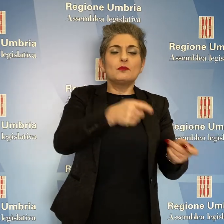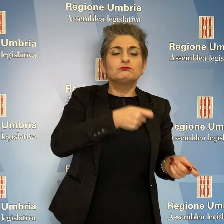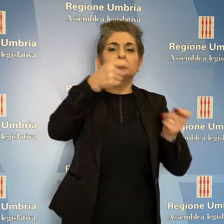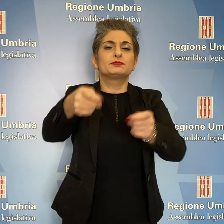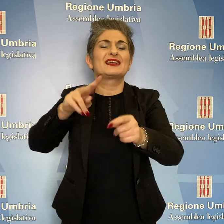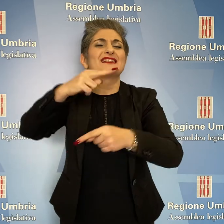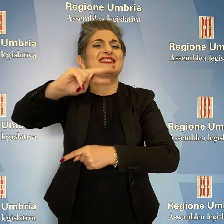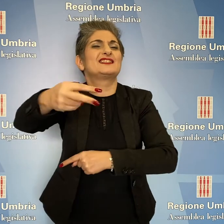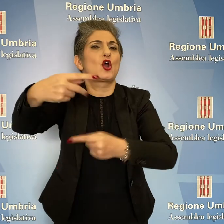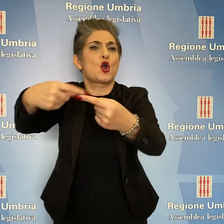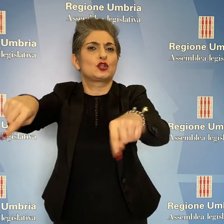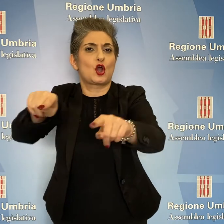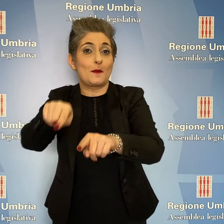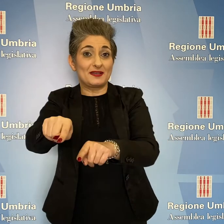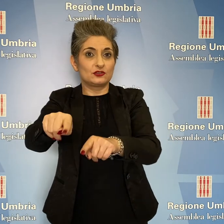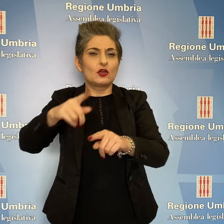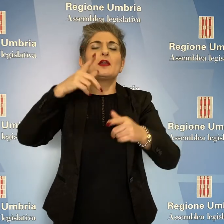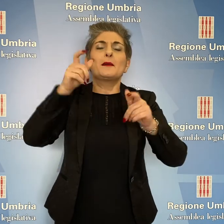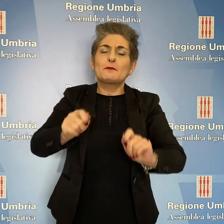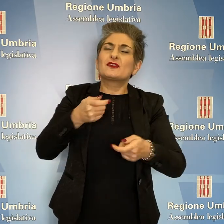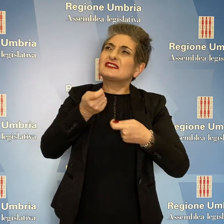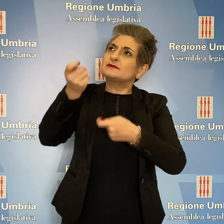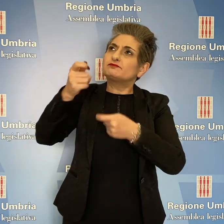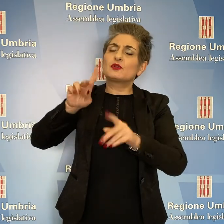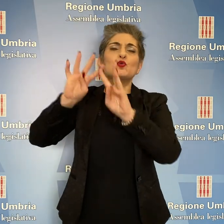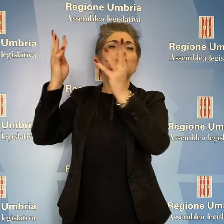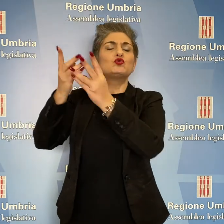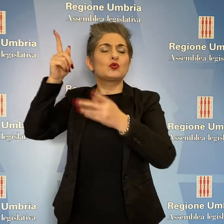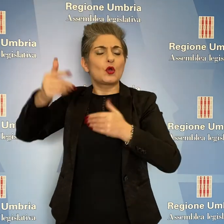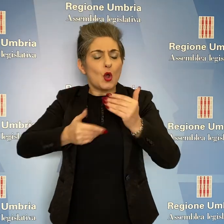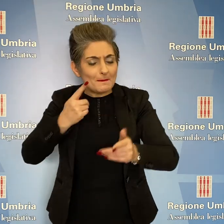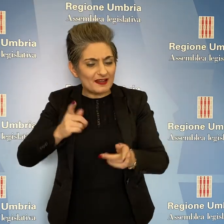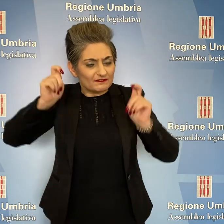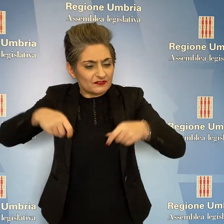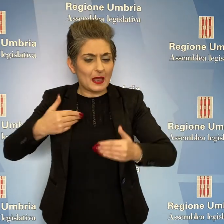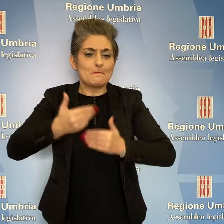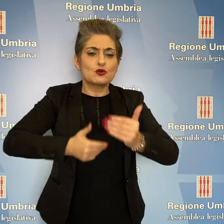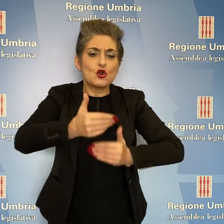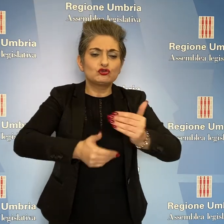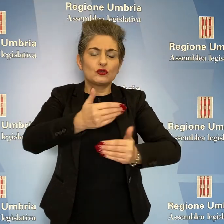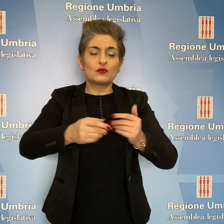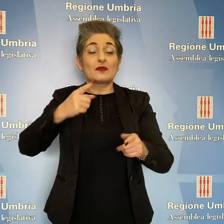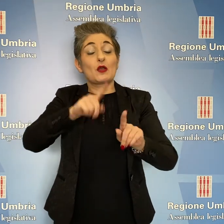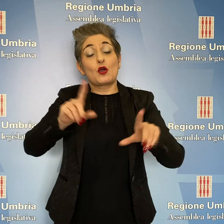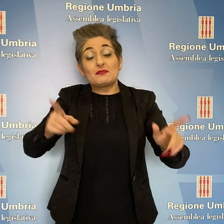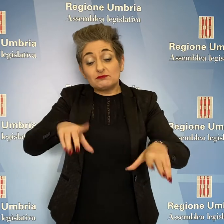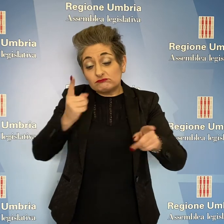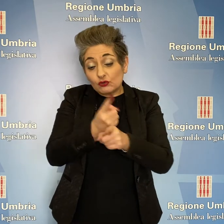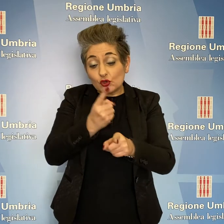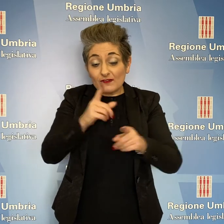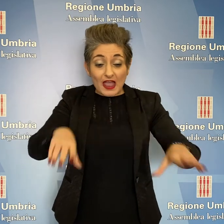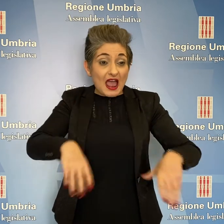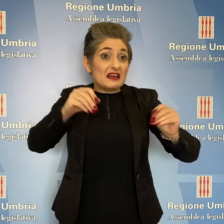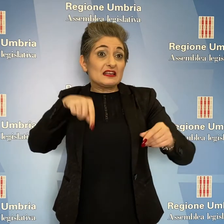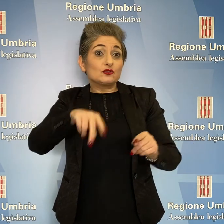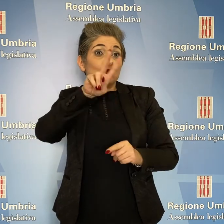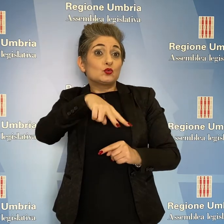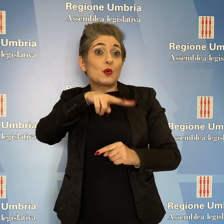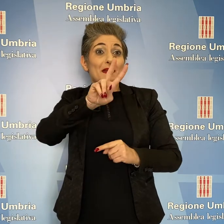la giunta regionale ad attivare tutte le procedure ancora necessarie per riuscire a dare seguito, entro i primi mesi del 2021, alle